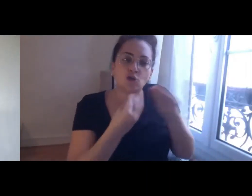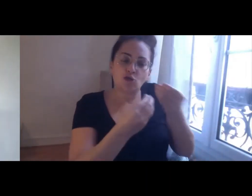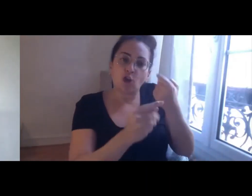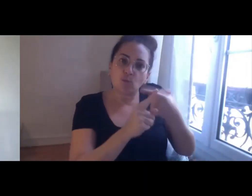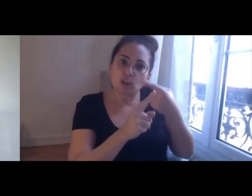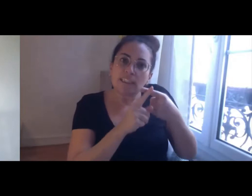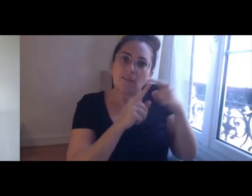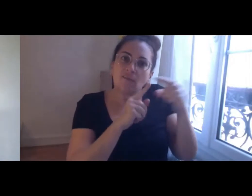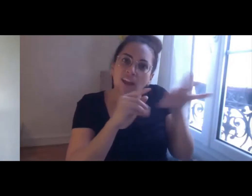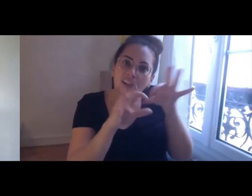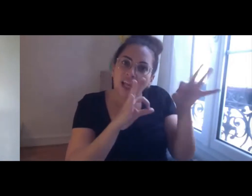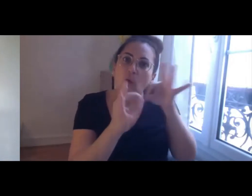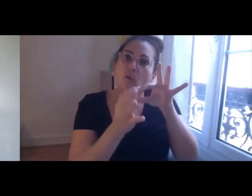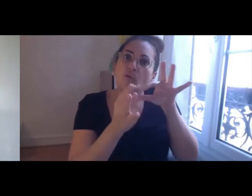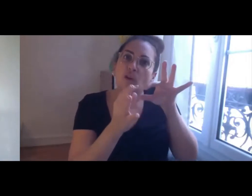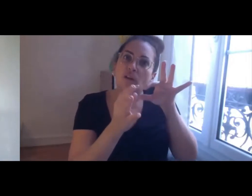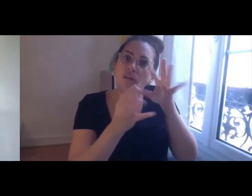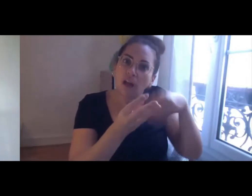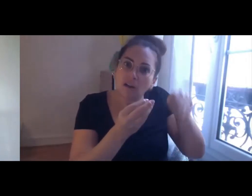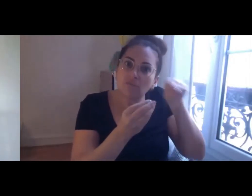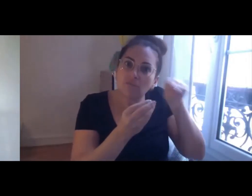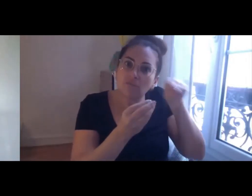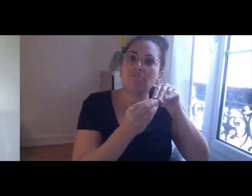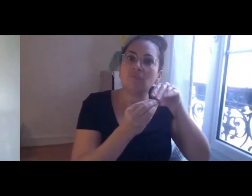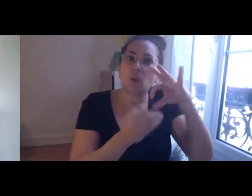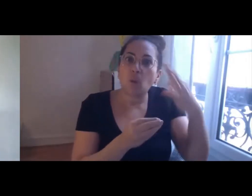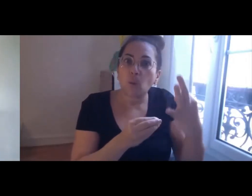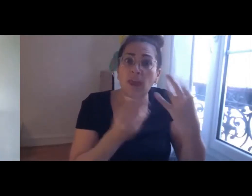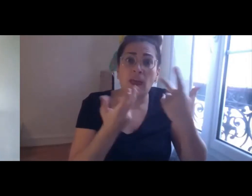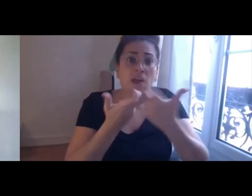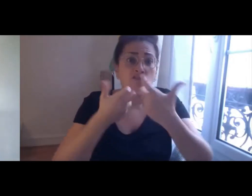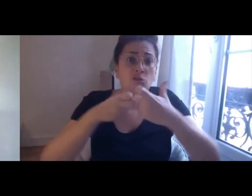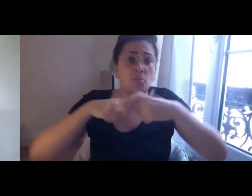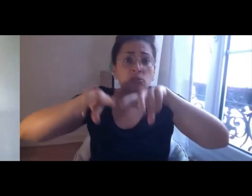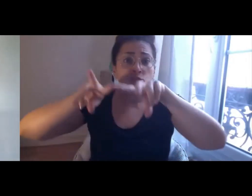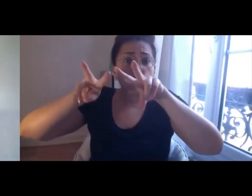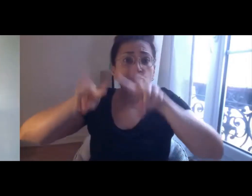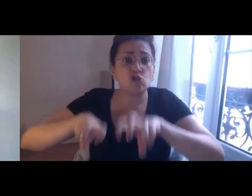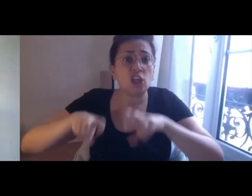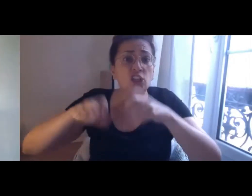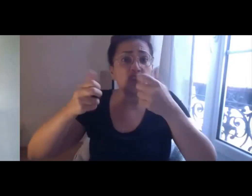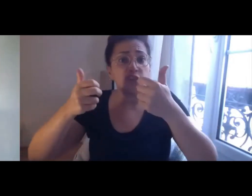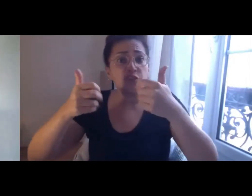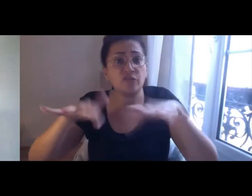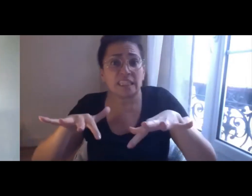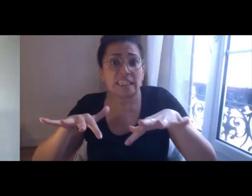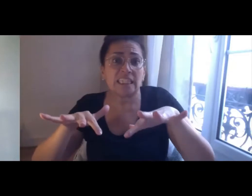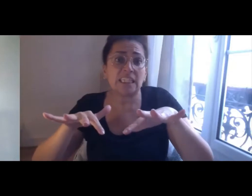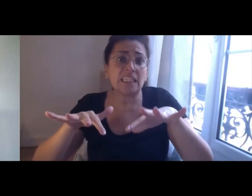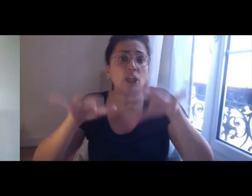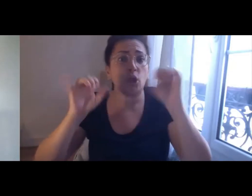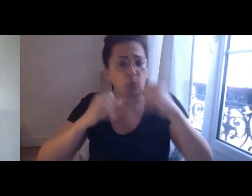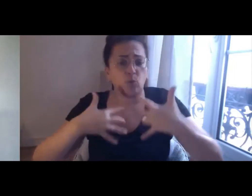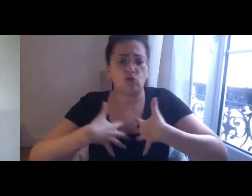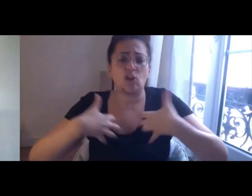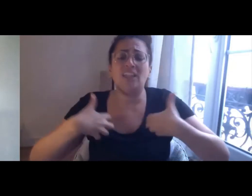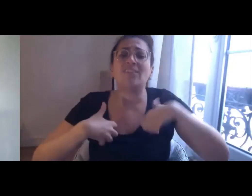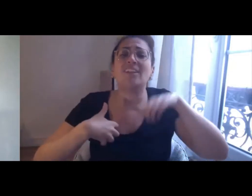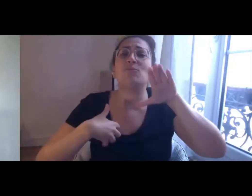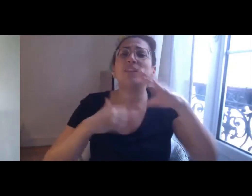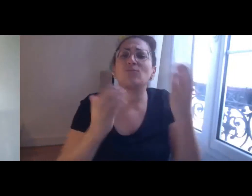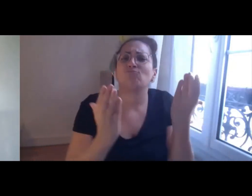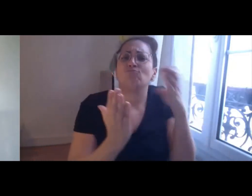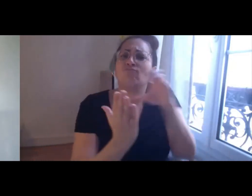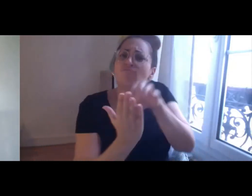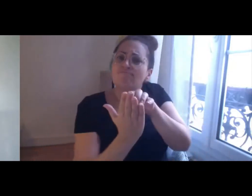et où l'on a, où on va avoir, suite à une recherche, la plupart du temps, des formats d'articles scientifiques qui sont